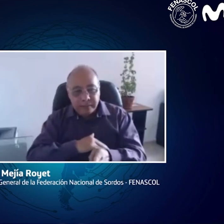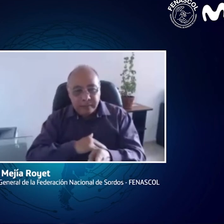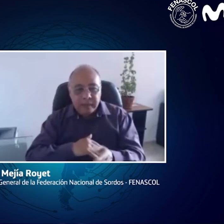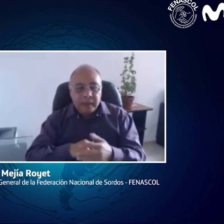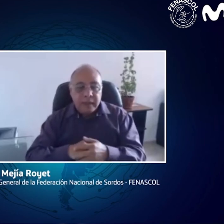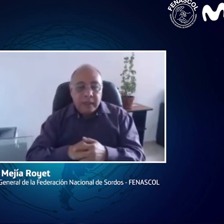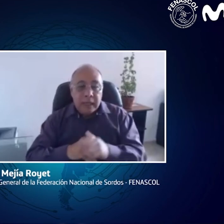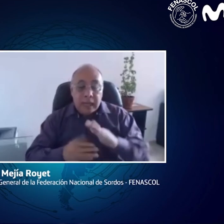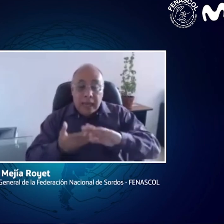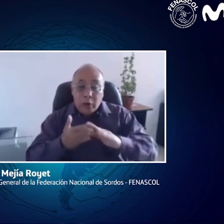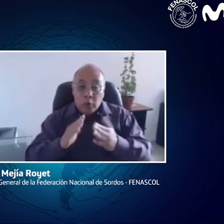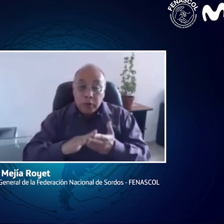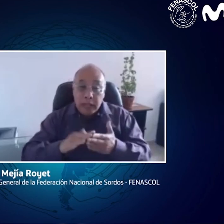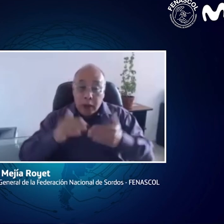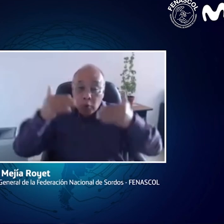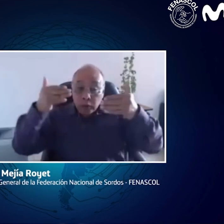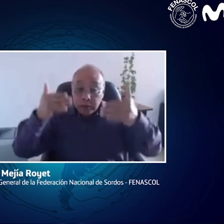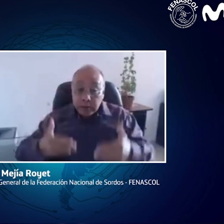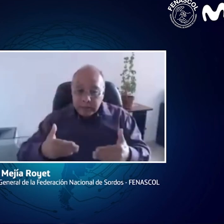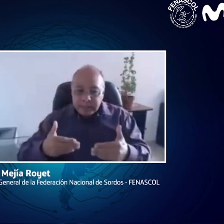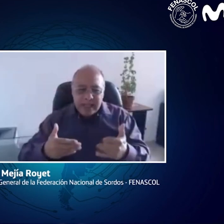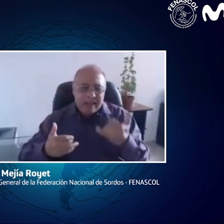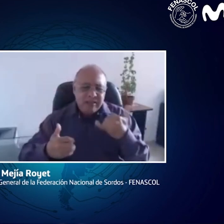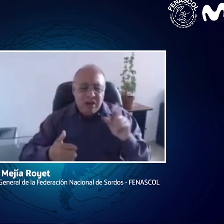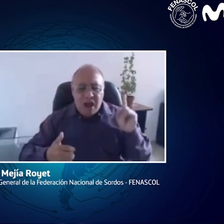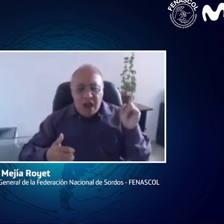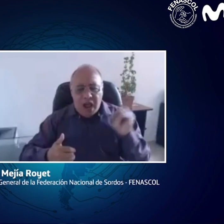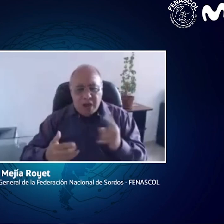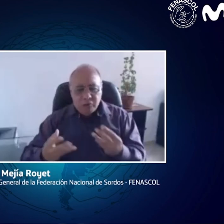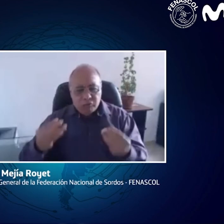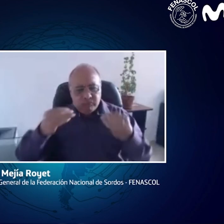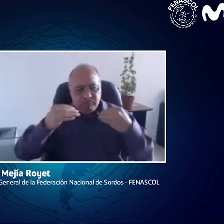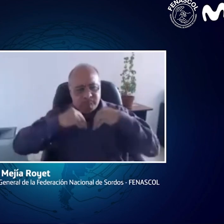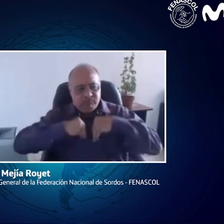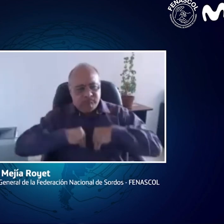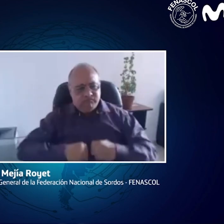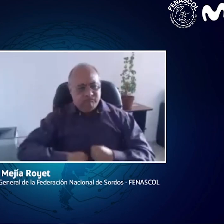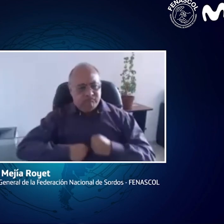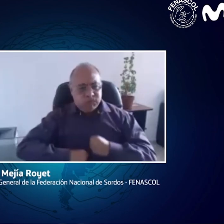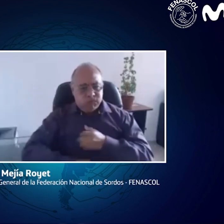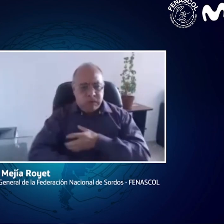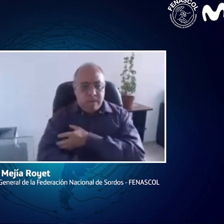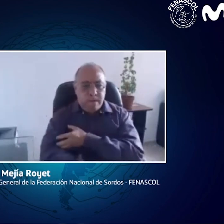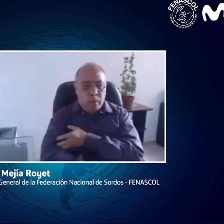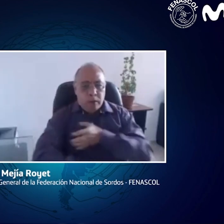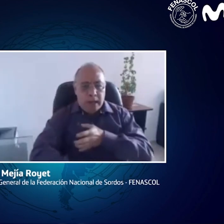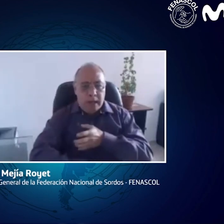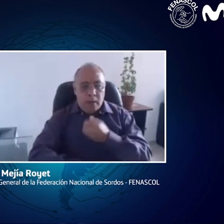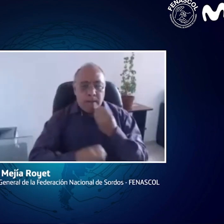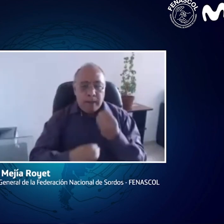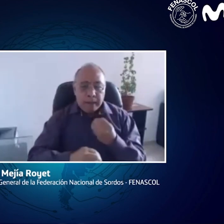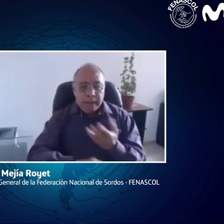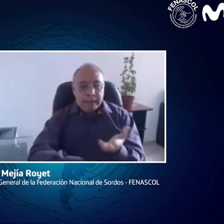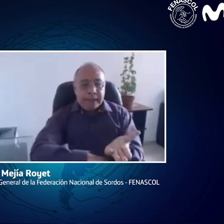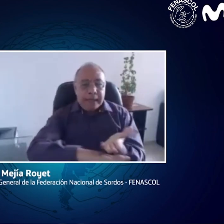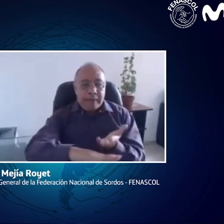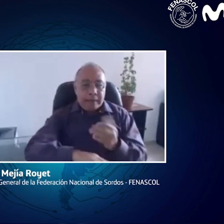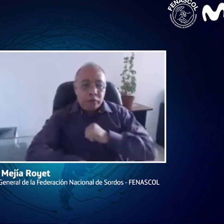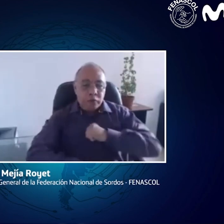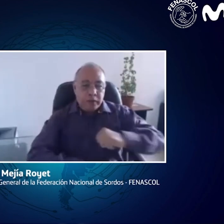accesibilidad. Entonces, en cuanto a esto, las personas con discapacidad, pues, ya se han empoderado para